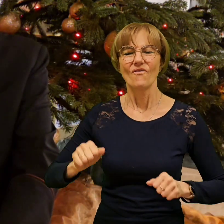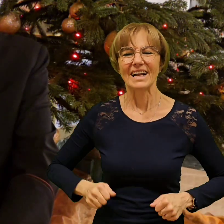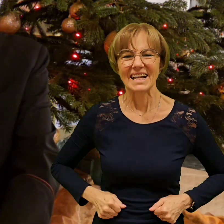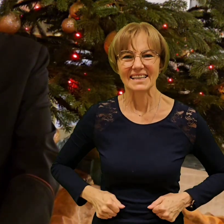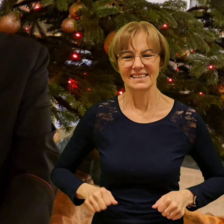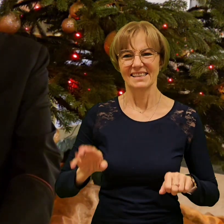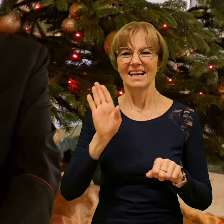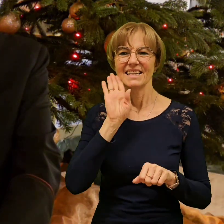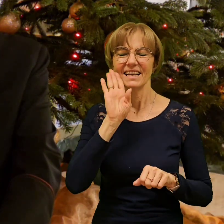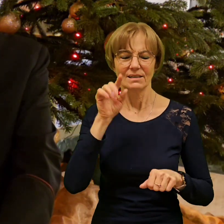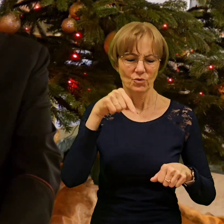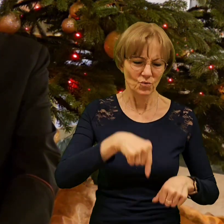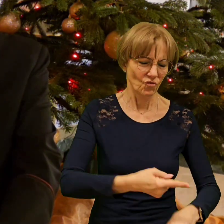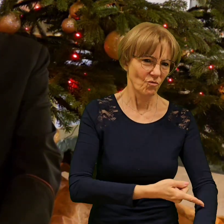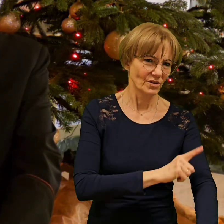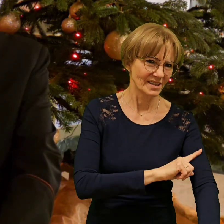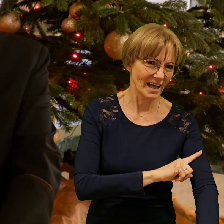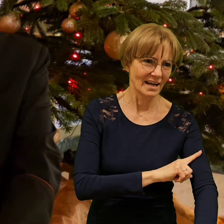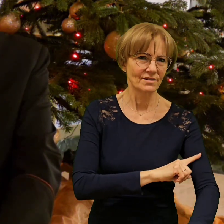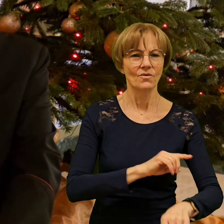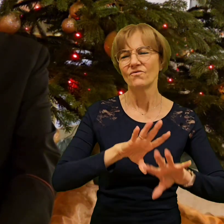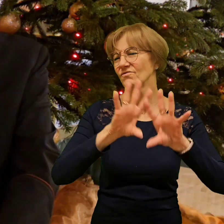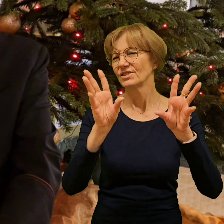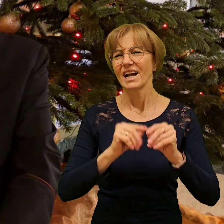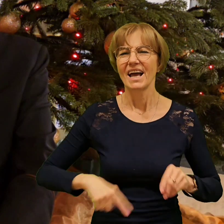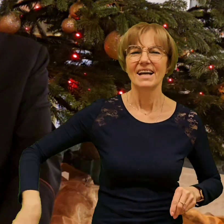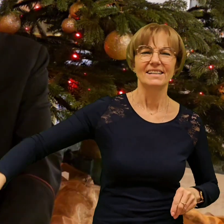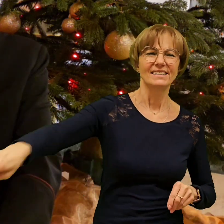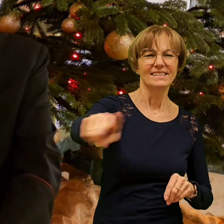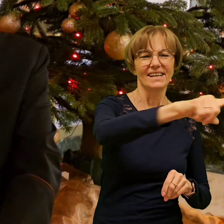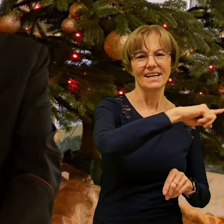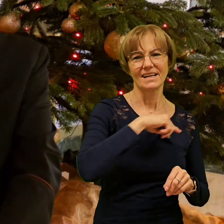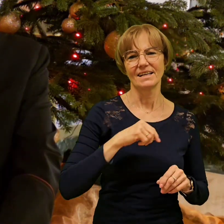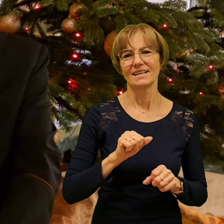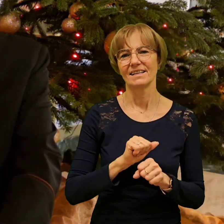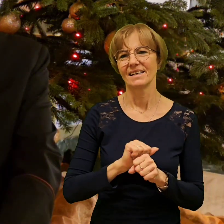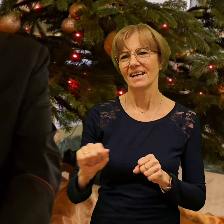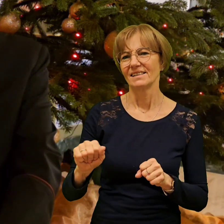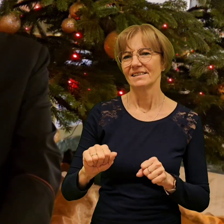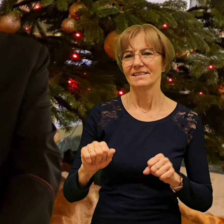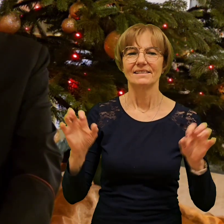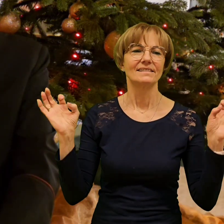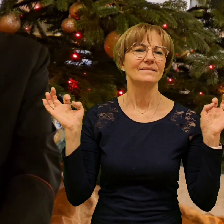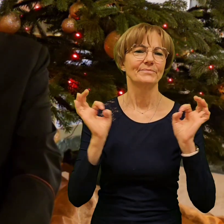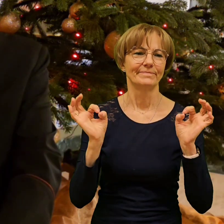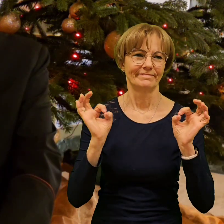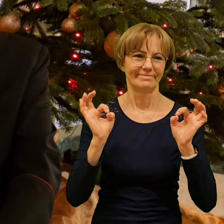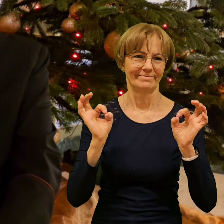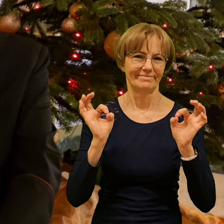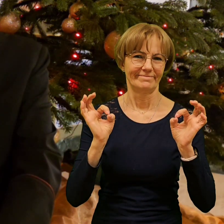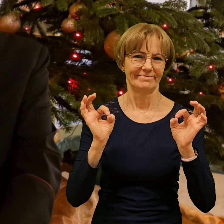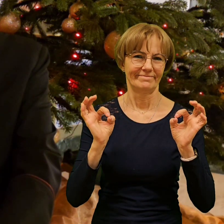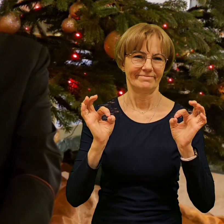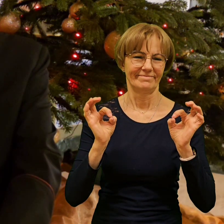i to samo było w Poznaniu. Wszędzie jest ten sam hałas.